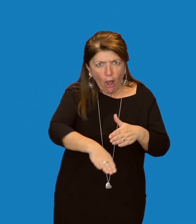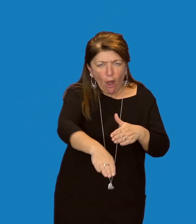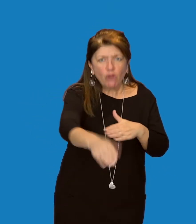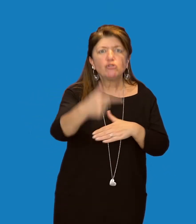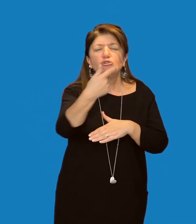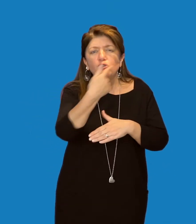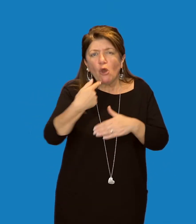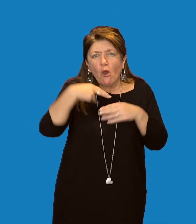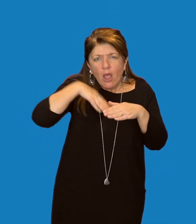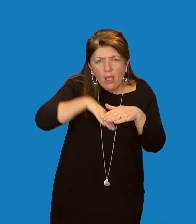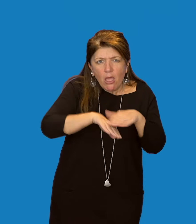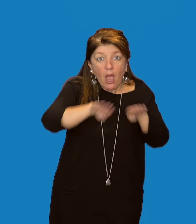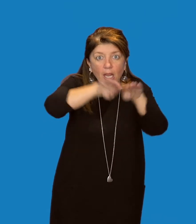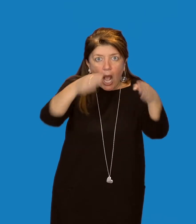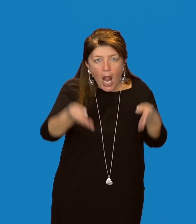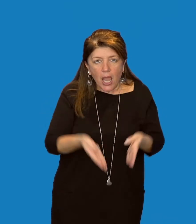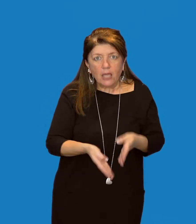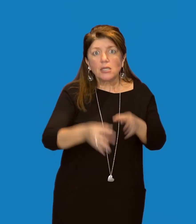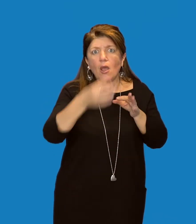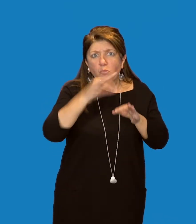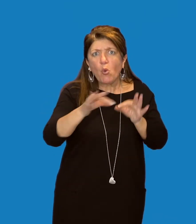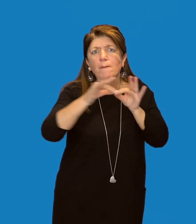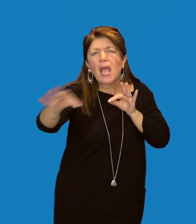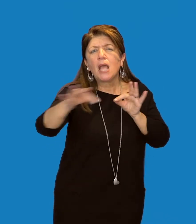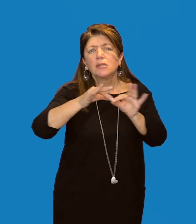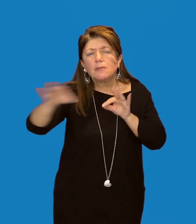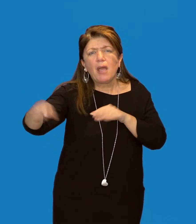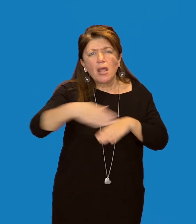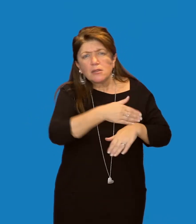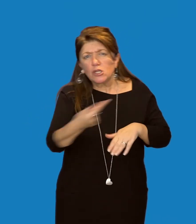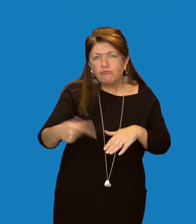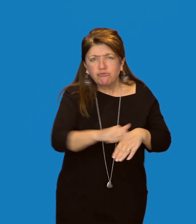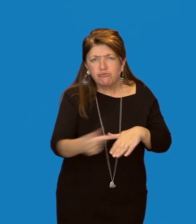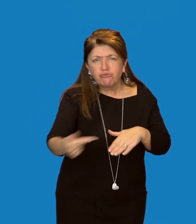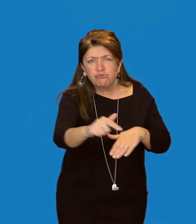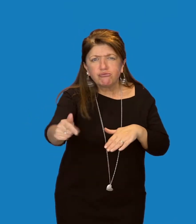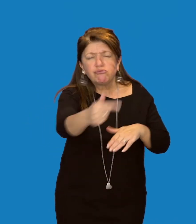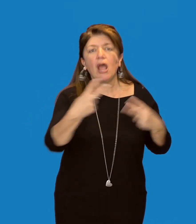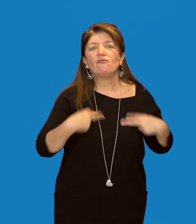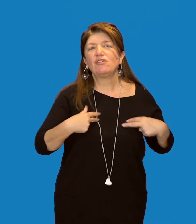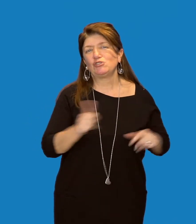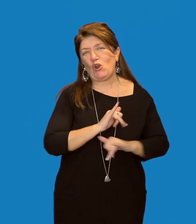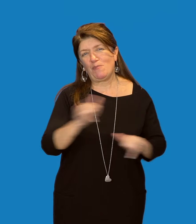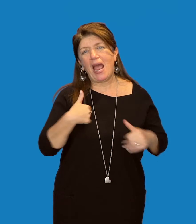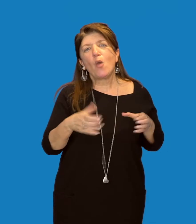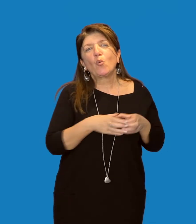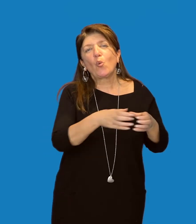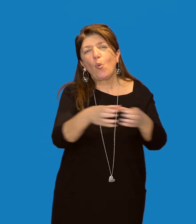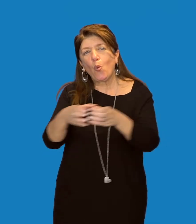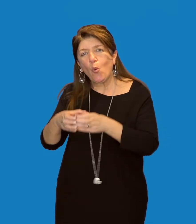gallerie, lunghe anche diversi metri. Vive in gruppo. Trascorre gran parte della sua vita nella Tana, da cui